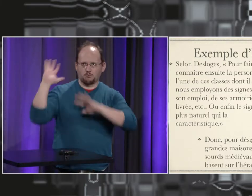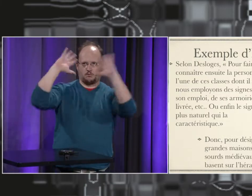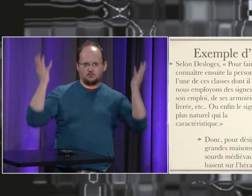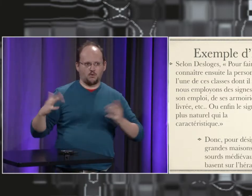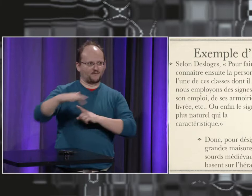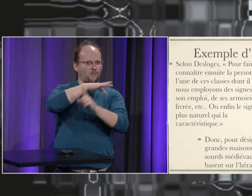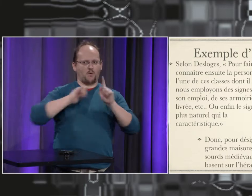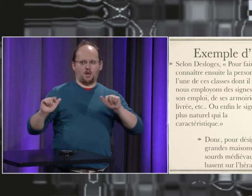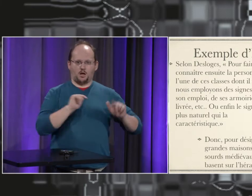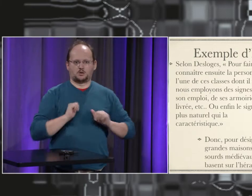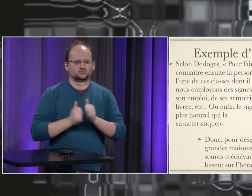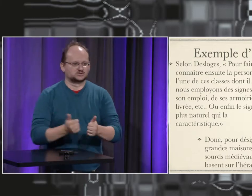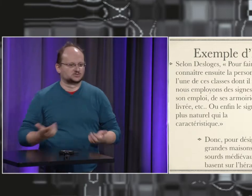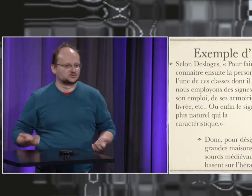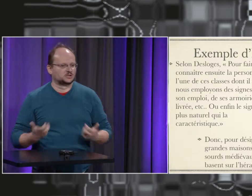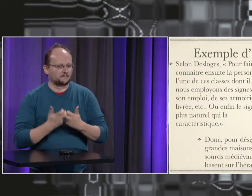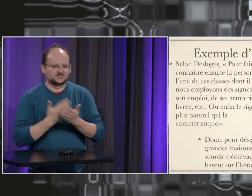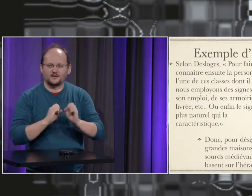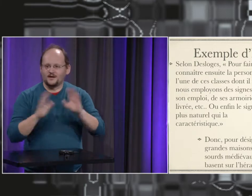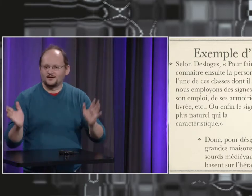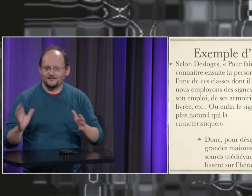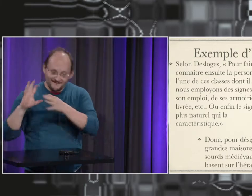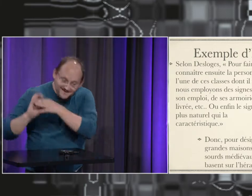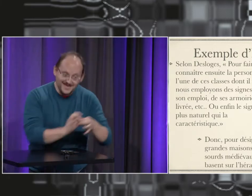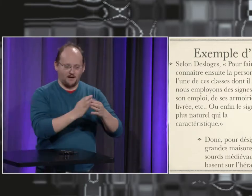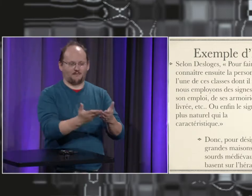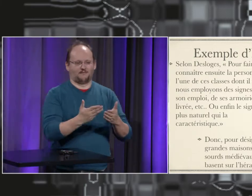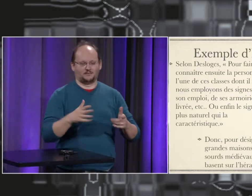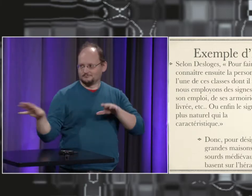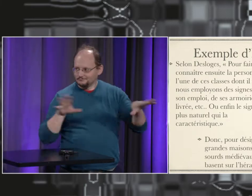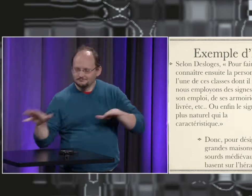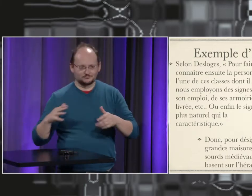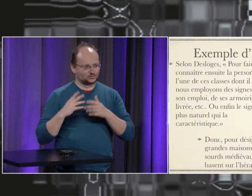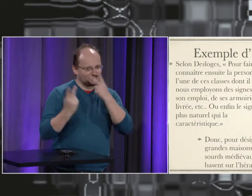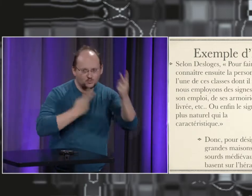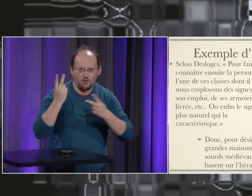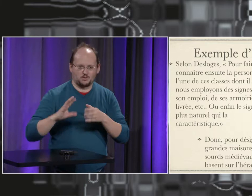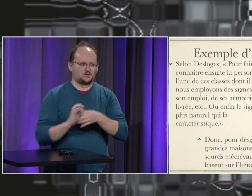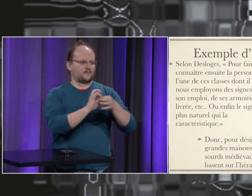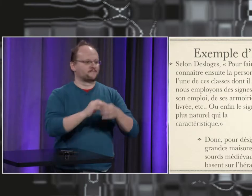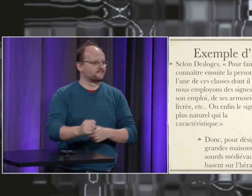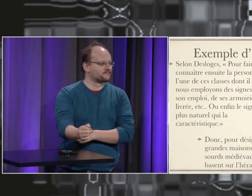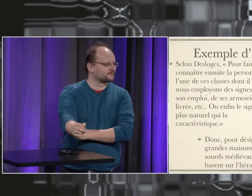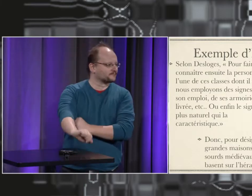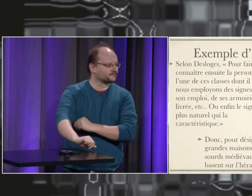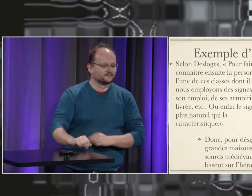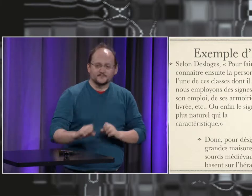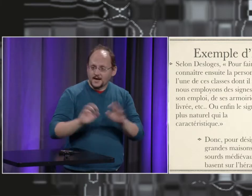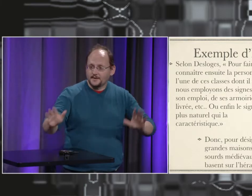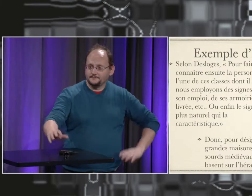et les couleurs ont été désignées sans doute à partir des choses des formes des couleurs qui étaient autour des gens parce que c'était